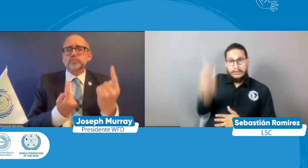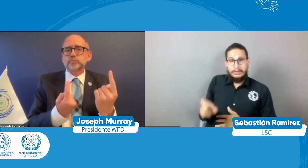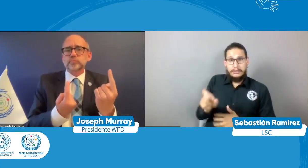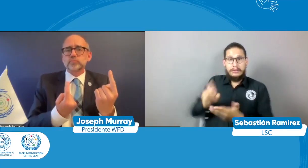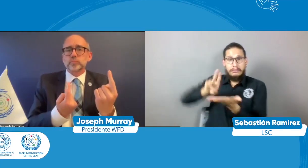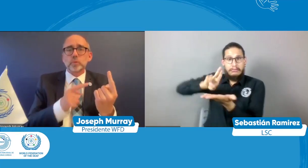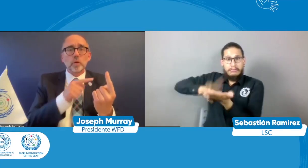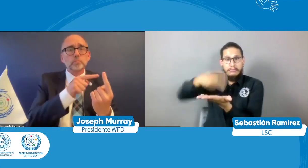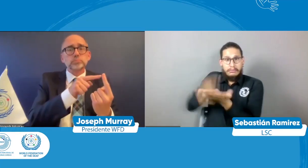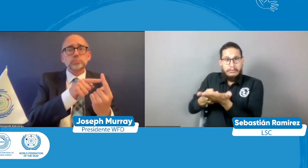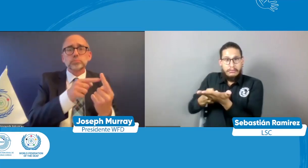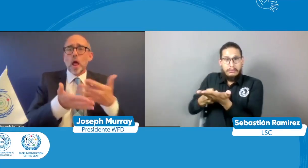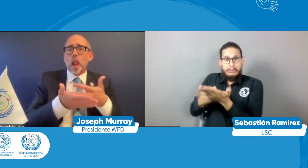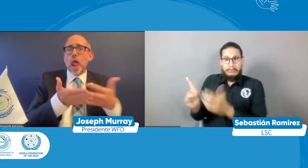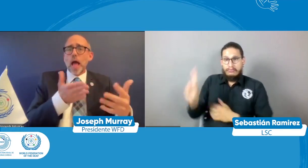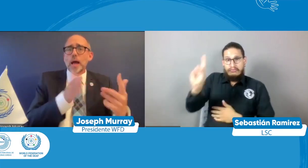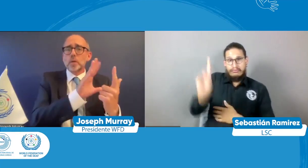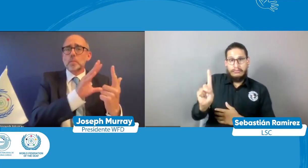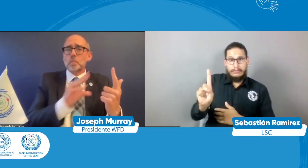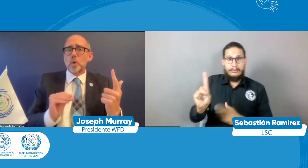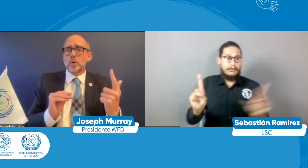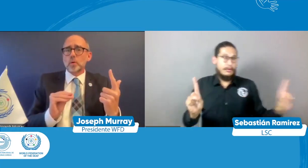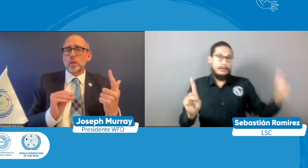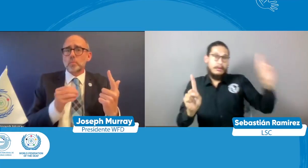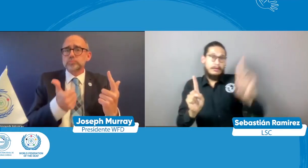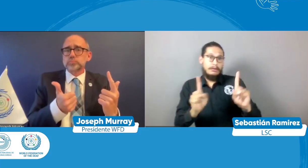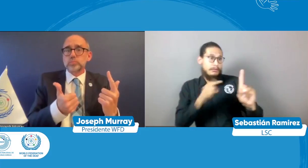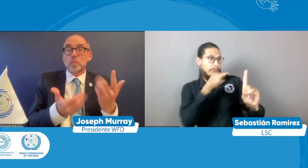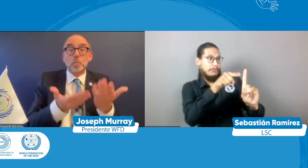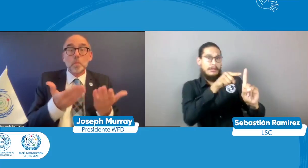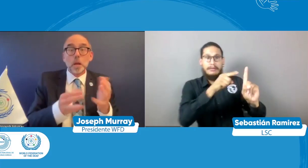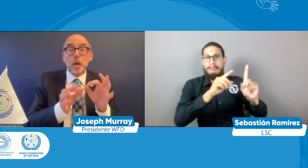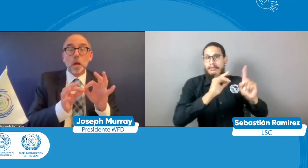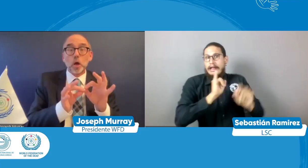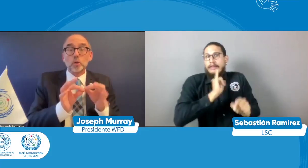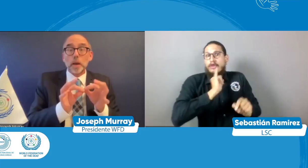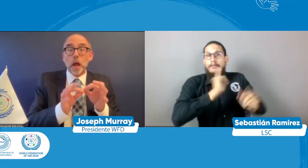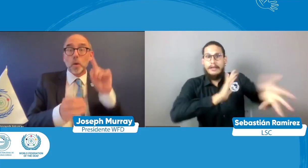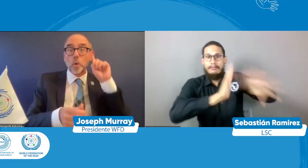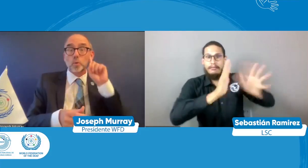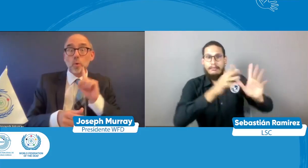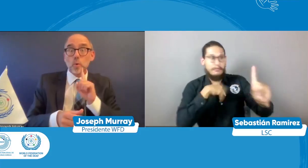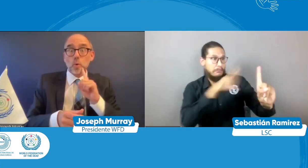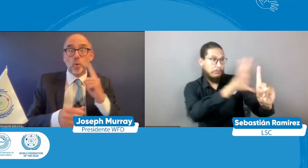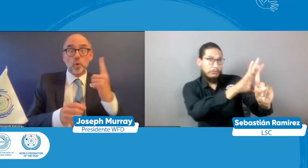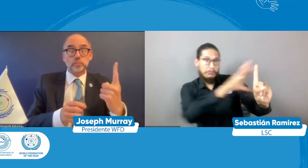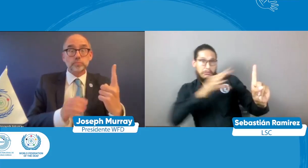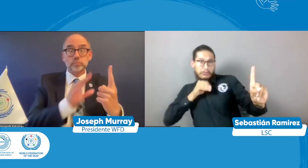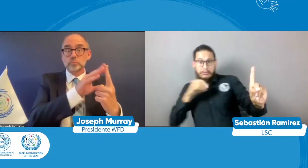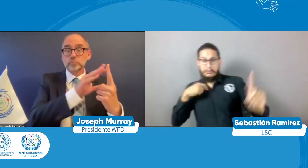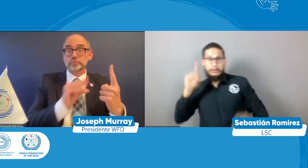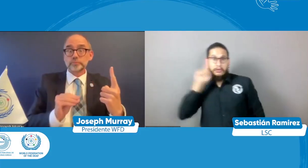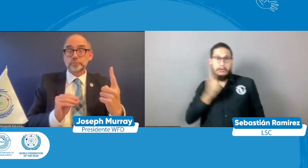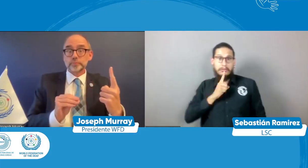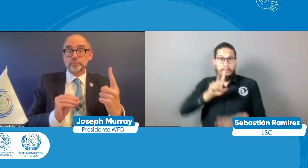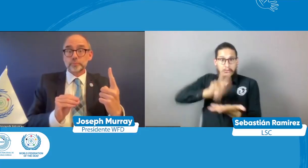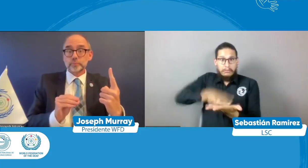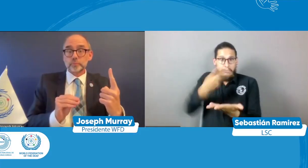lo vemos muy diferente cuando en un colegio se tiene sencillamente un intérprete y pues la persona puede